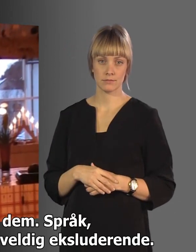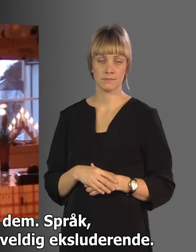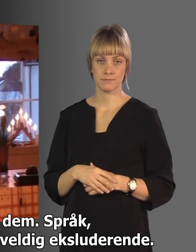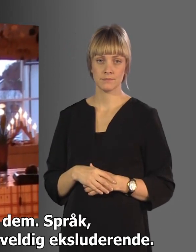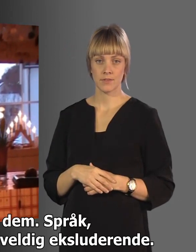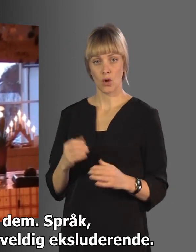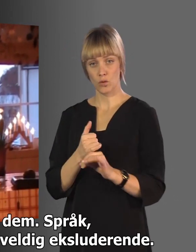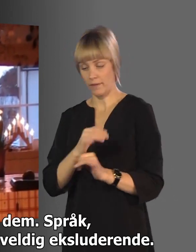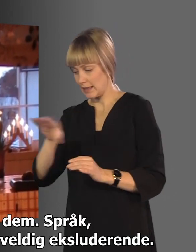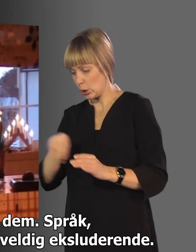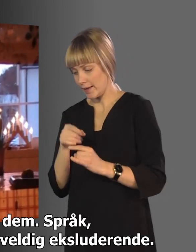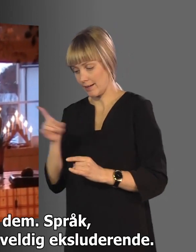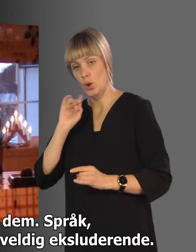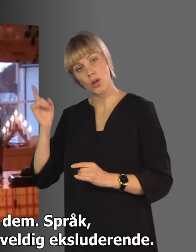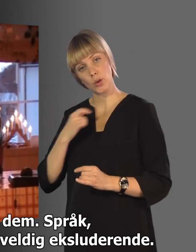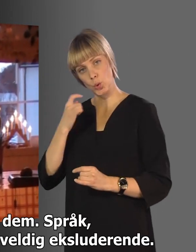og inkludere dem.